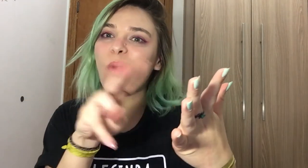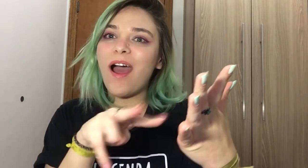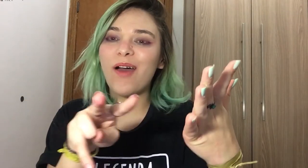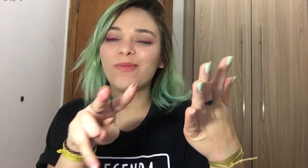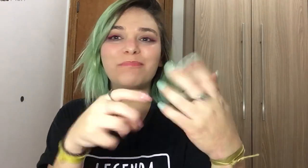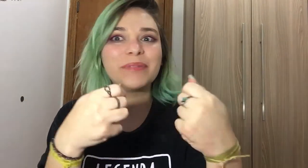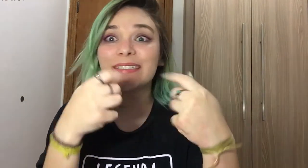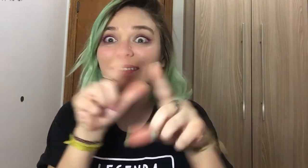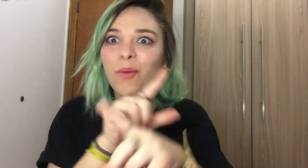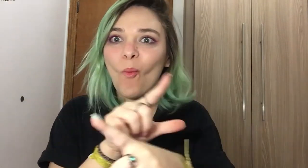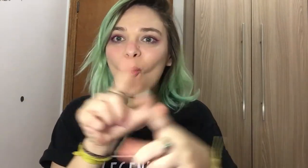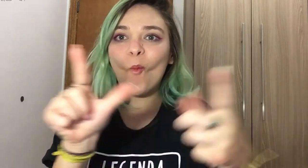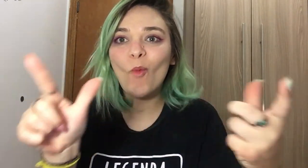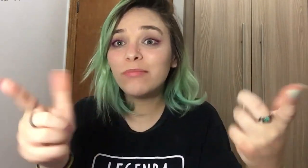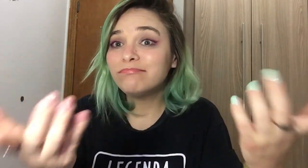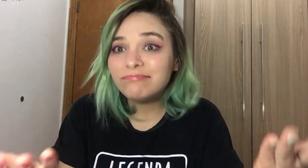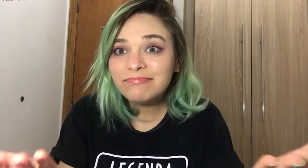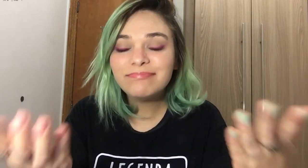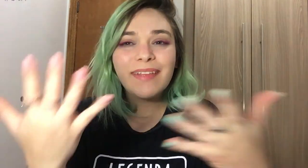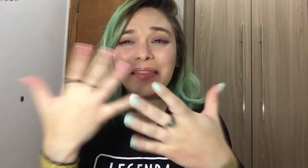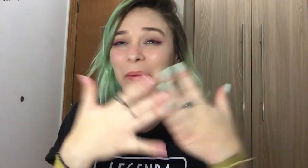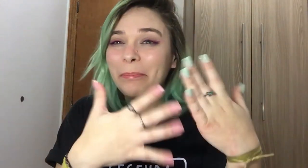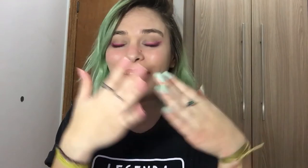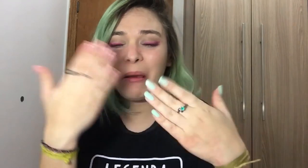ter nada na frente atrapalhando nada